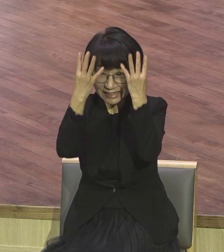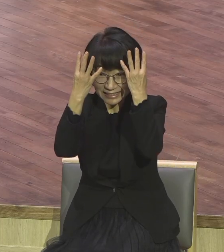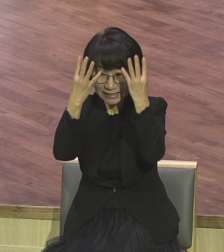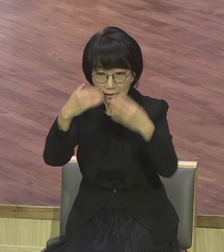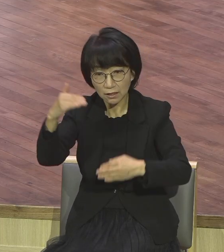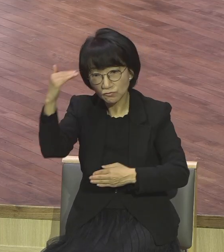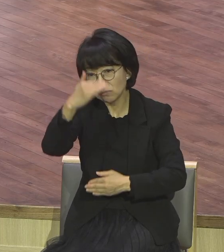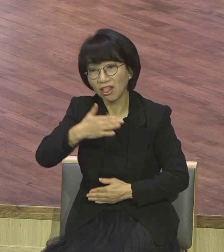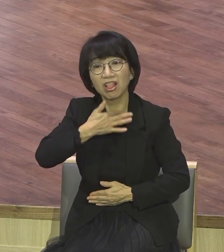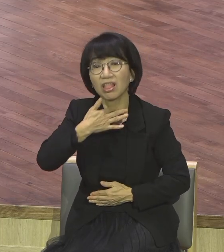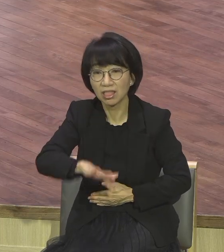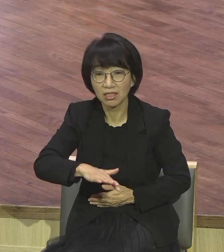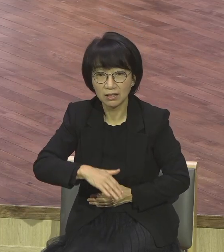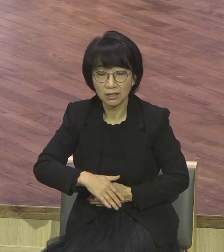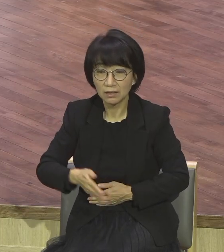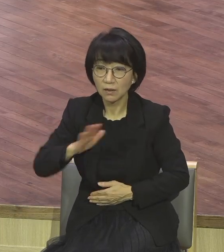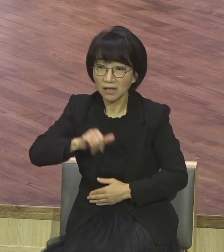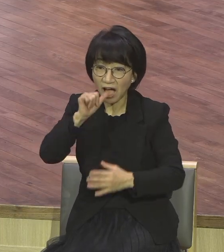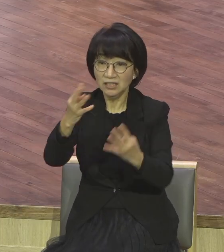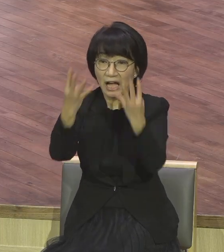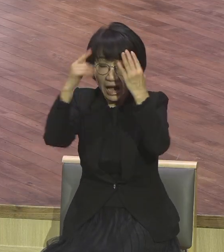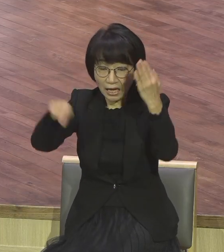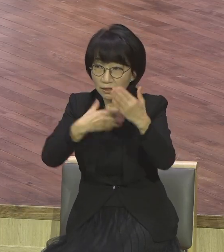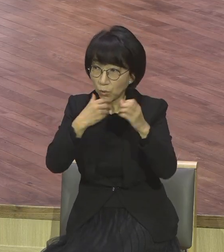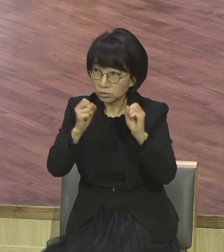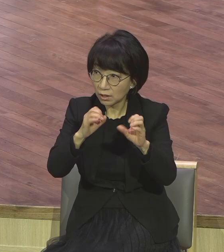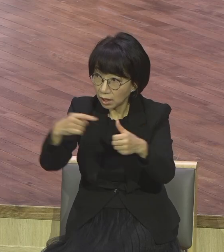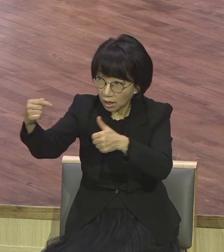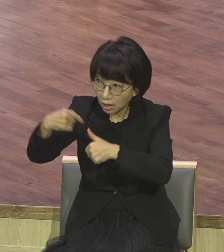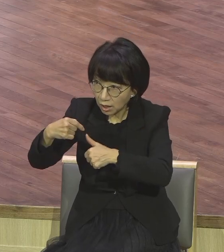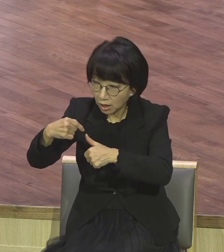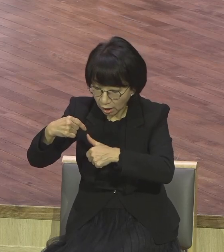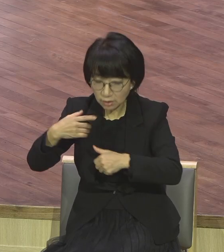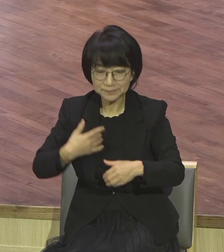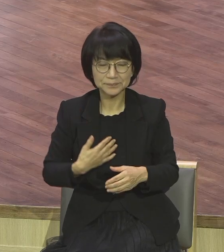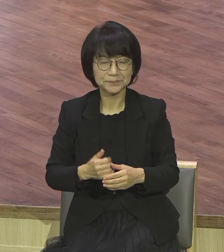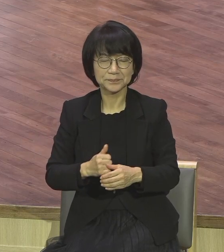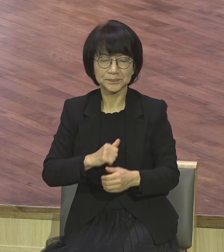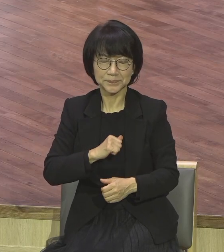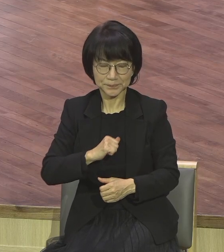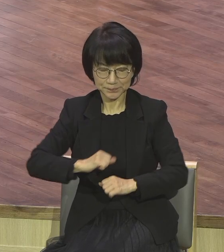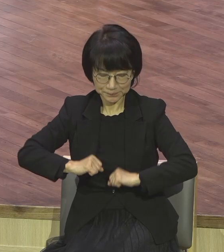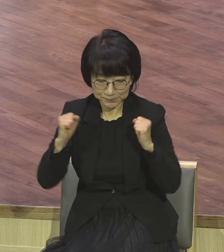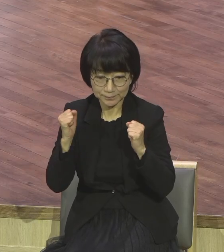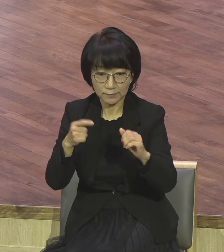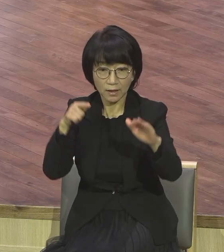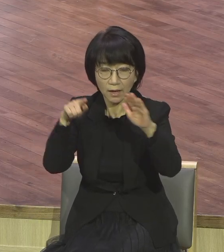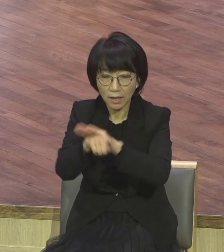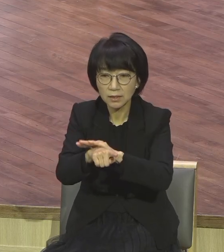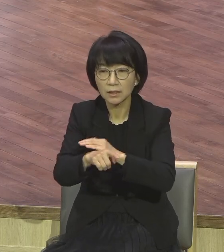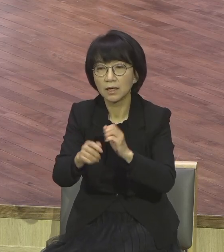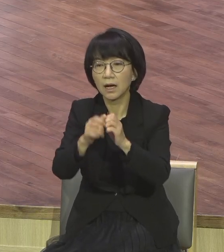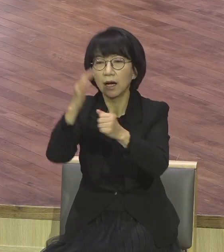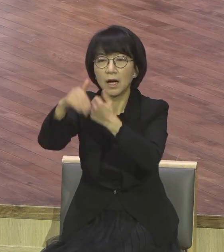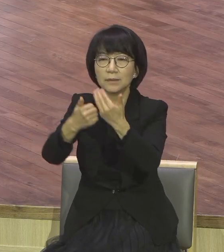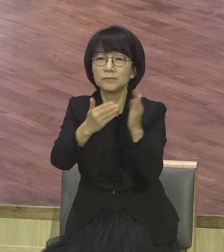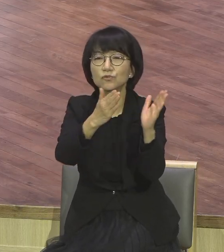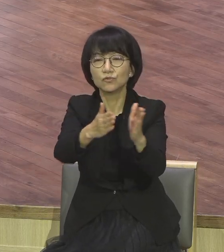가자 못 간 거예요 가보니까 하나님 다 준비 다 해놨더라 옥토바드 1,2,5천장씩 영접